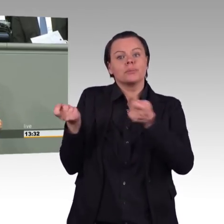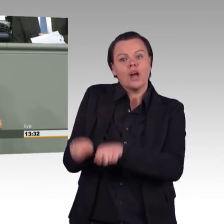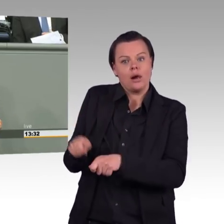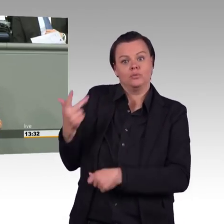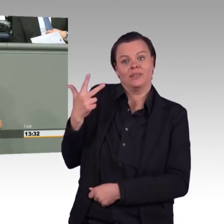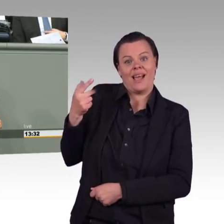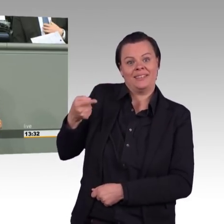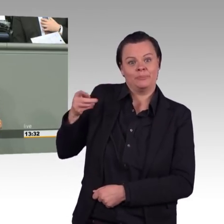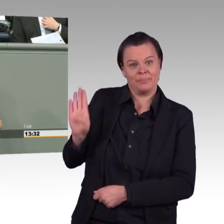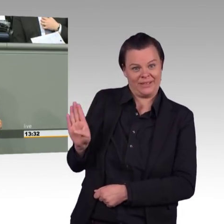das.